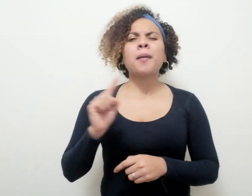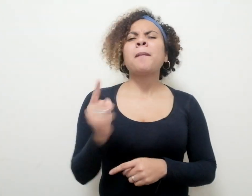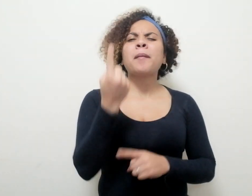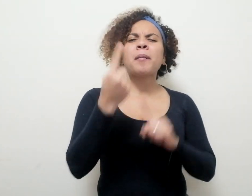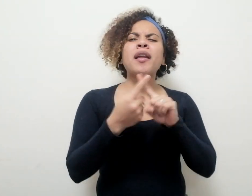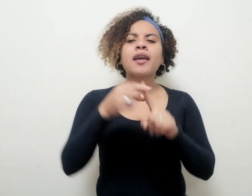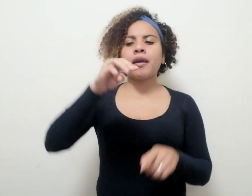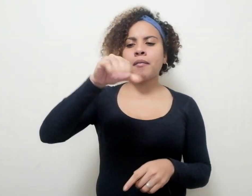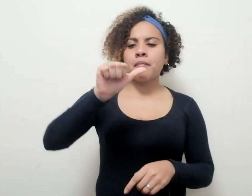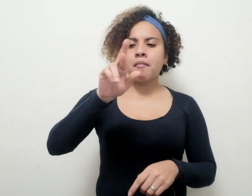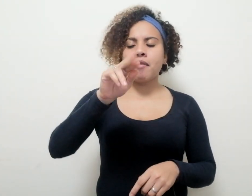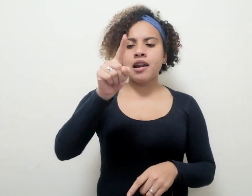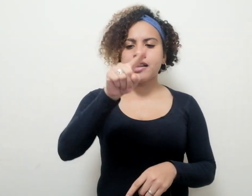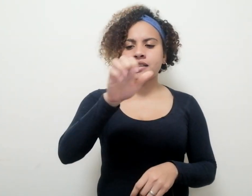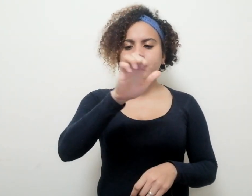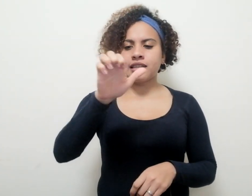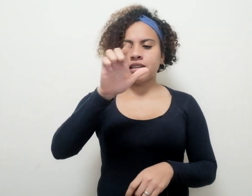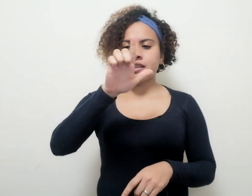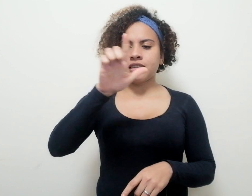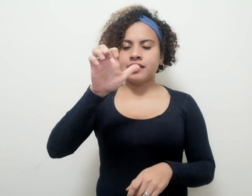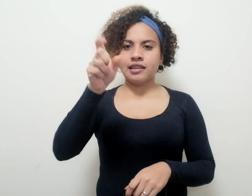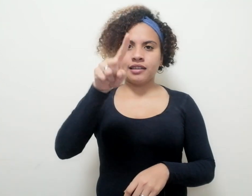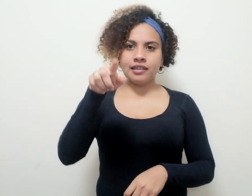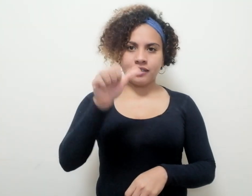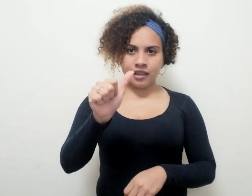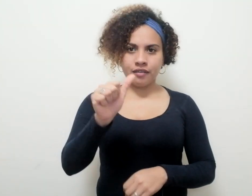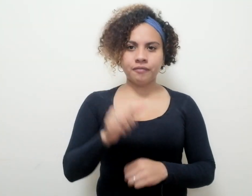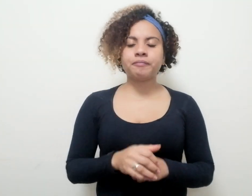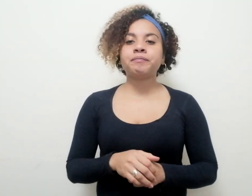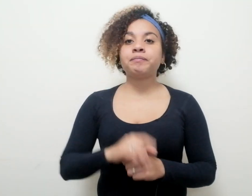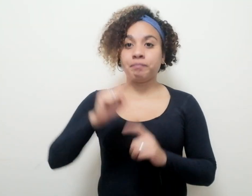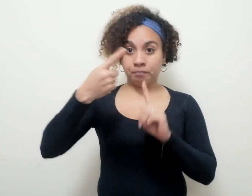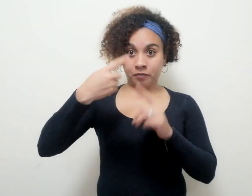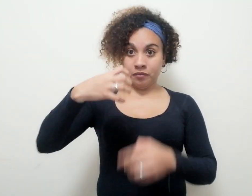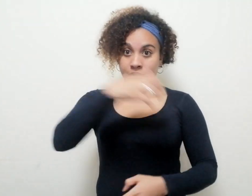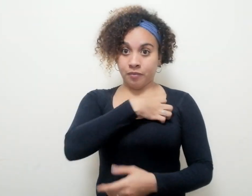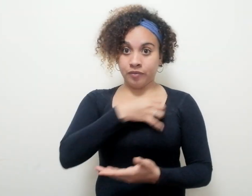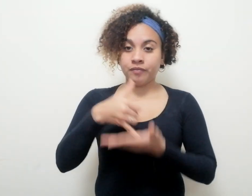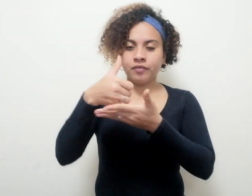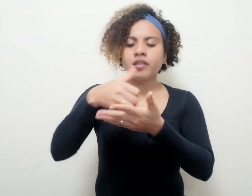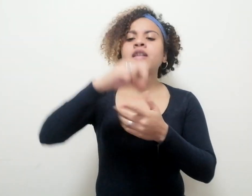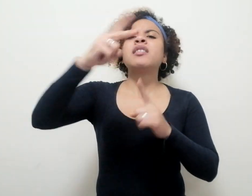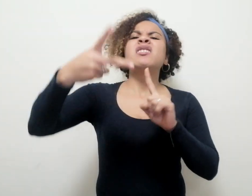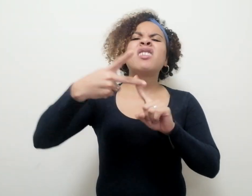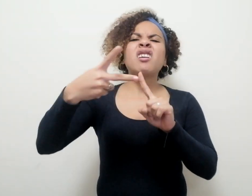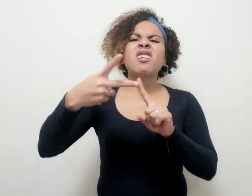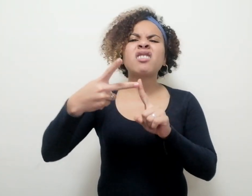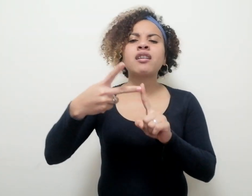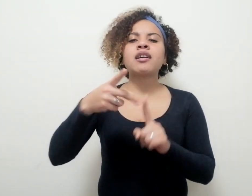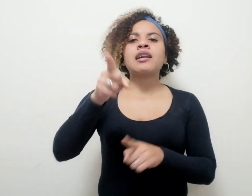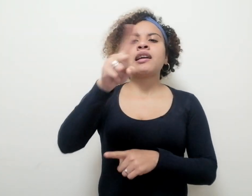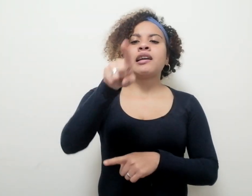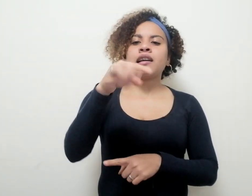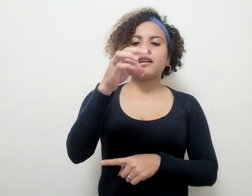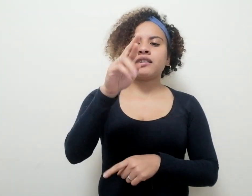la Marselleza y otorgaron el segundo lugar a The Star Spangled